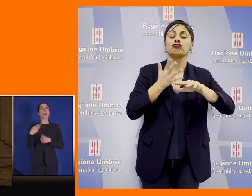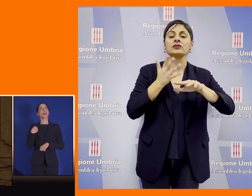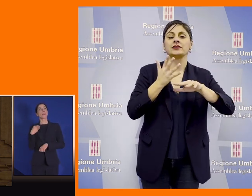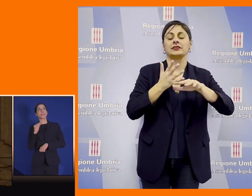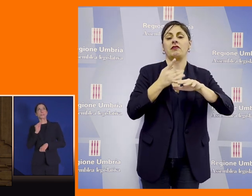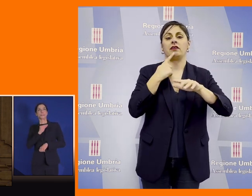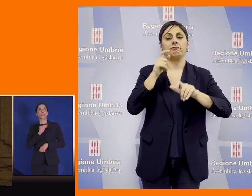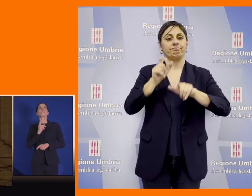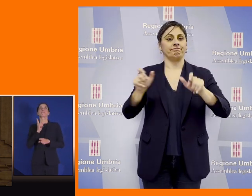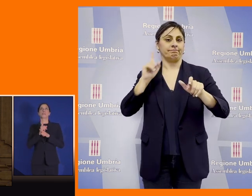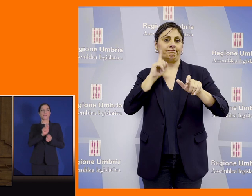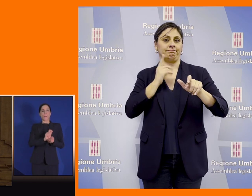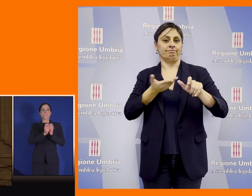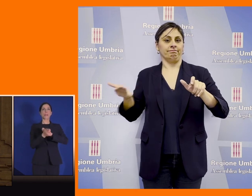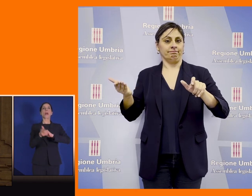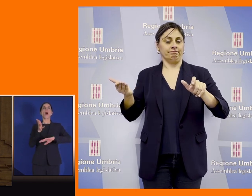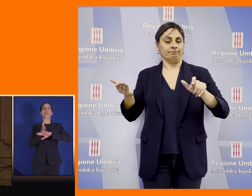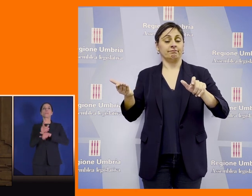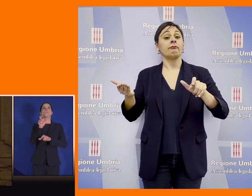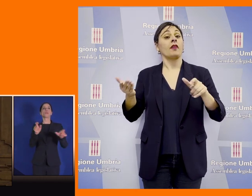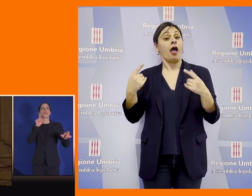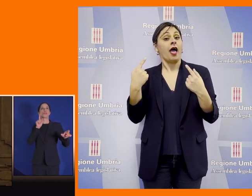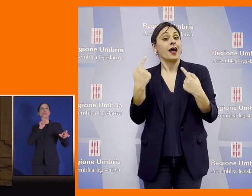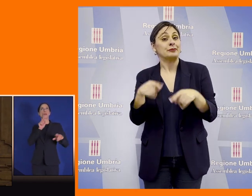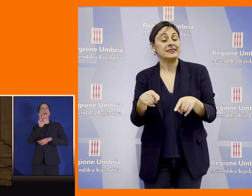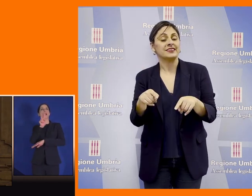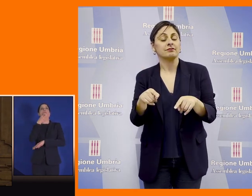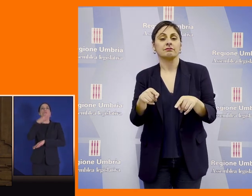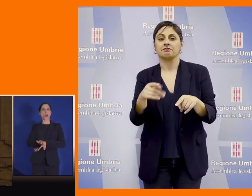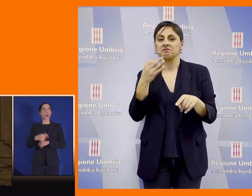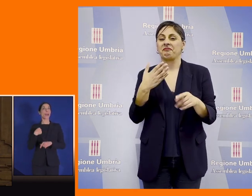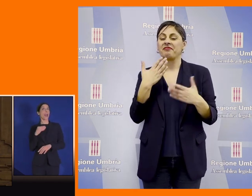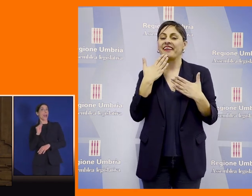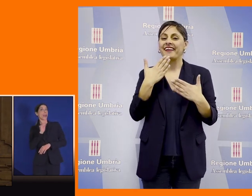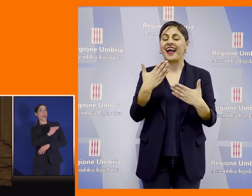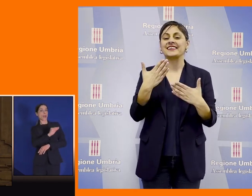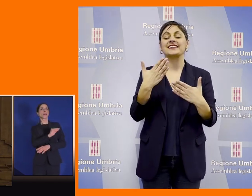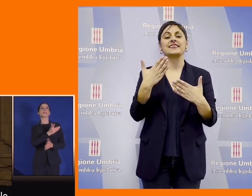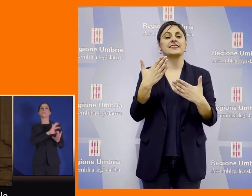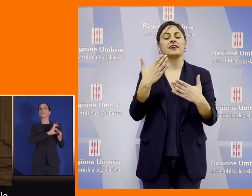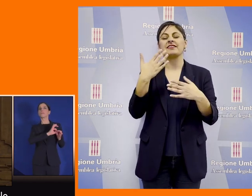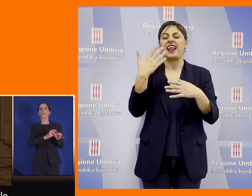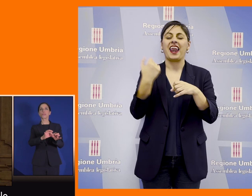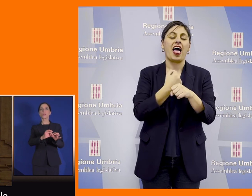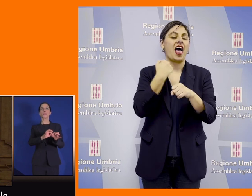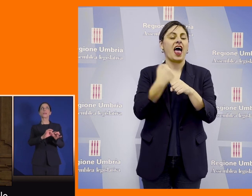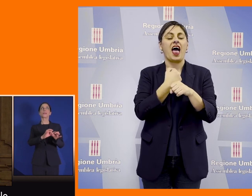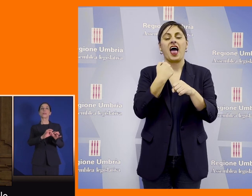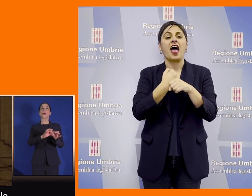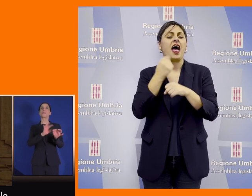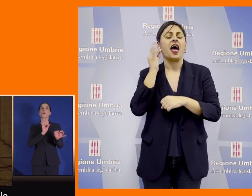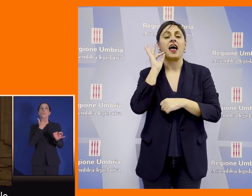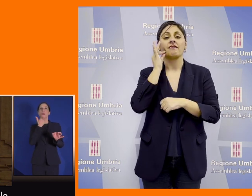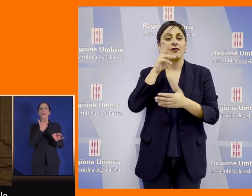accessibili per le persone sorde e quindi attraverso gli encomiabili